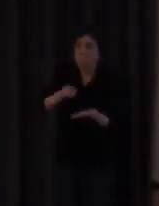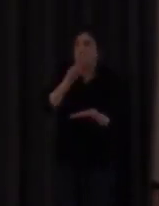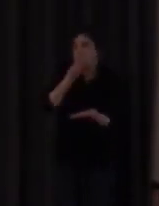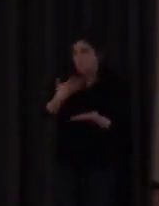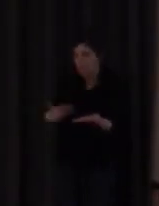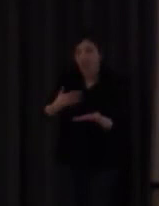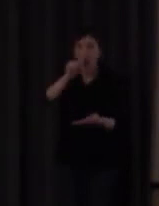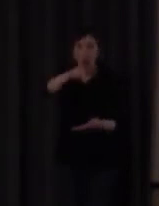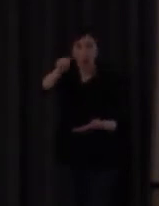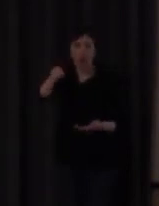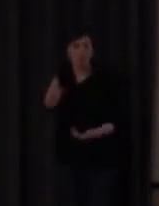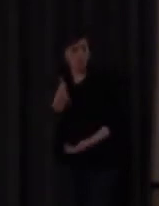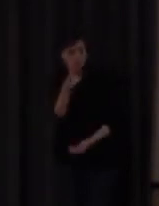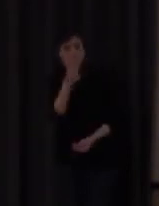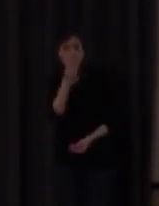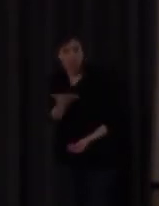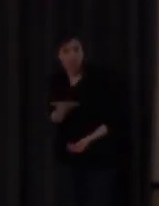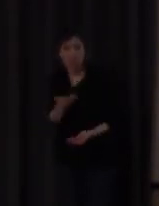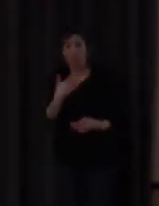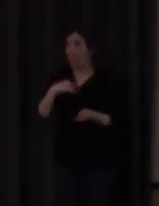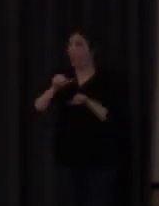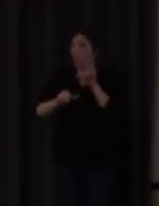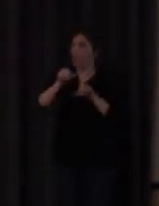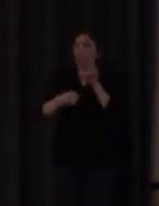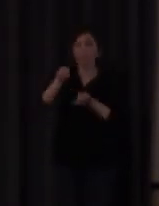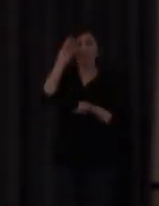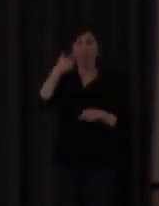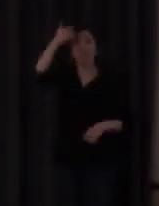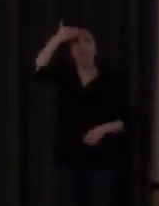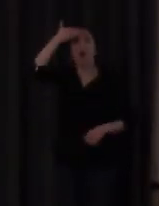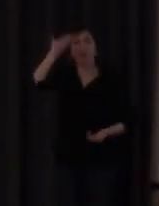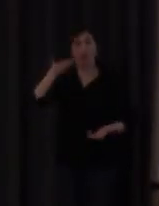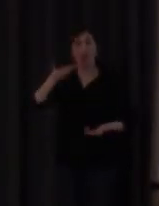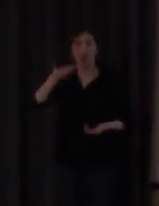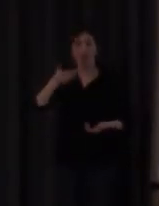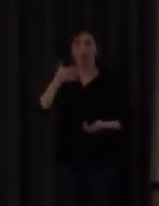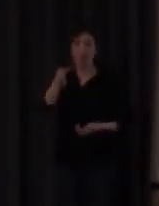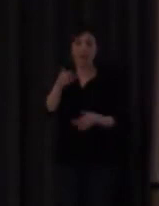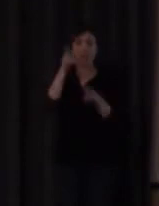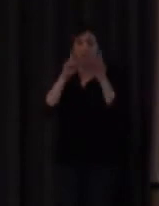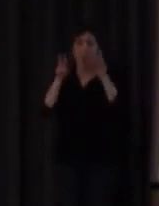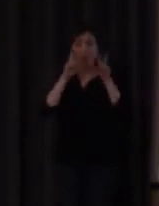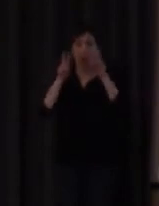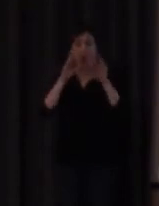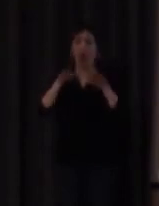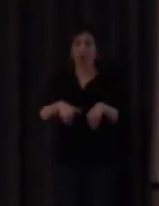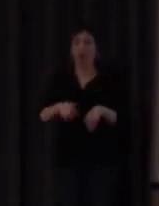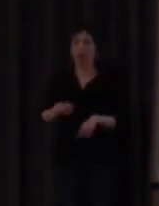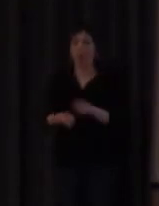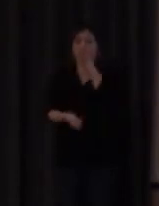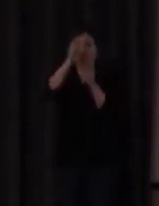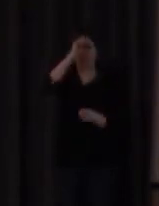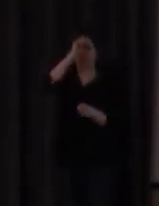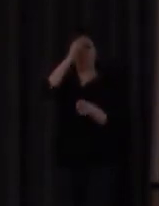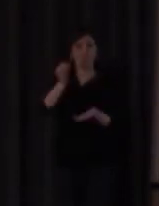ortográficos, ya que el proceso de aprendizaje suele ser memorístico y eminentemente visual, en pocas ocasiones un alumno sordo